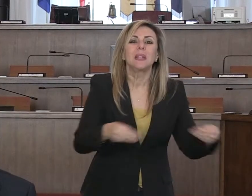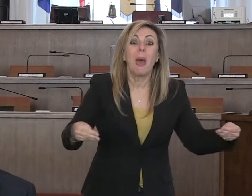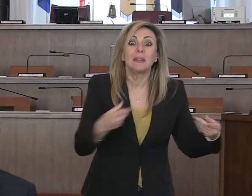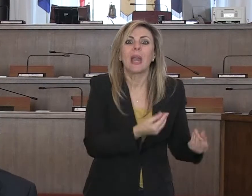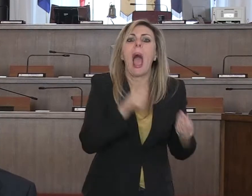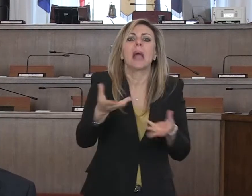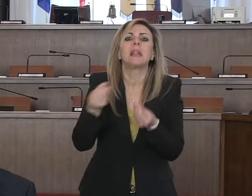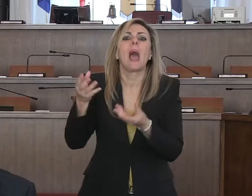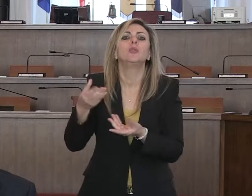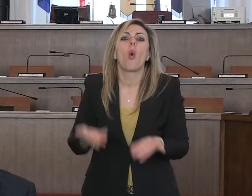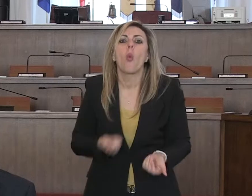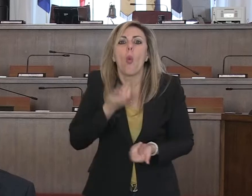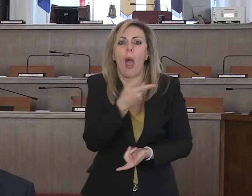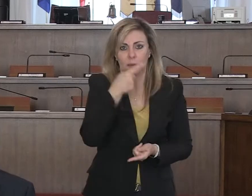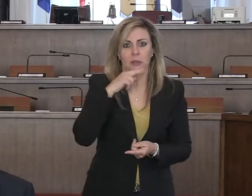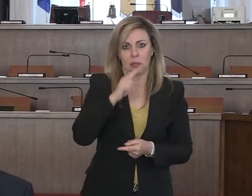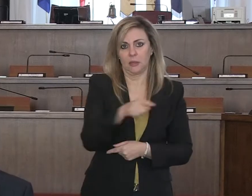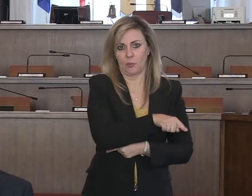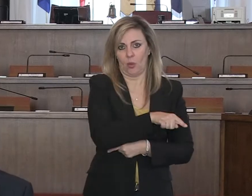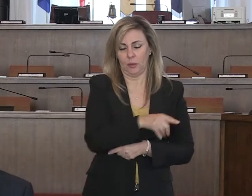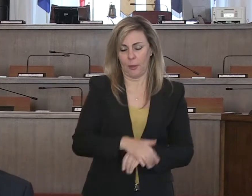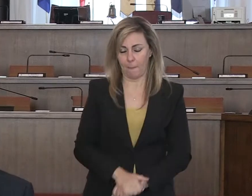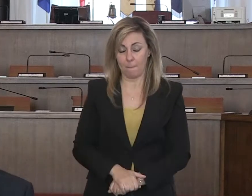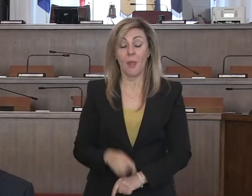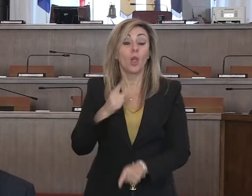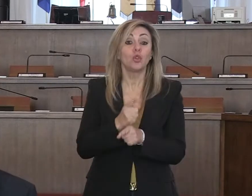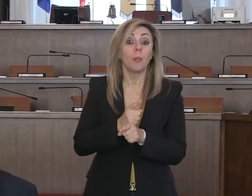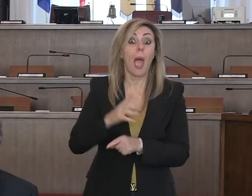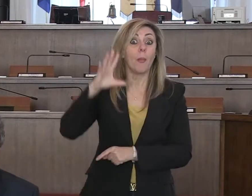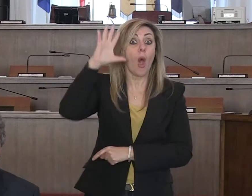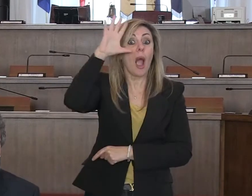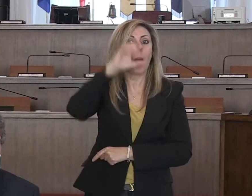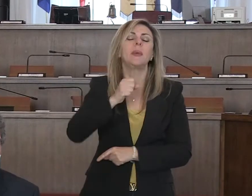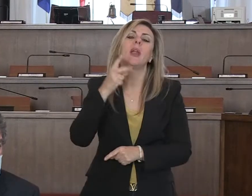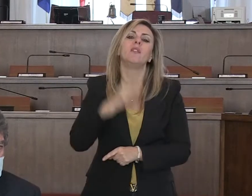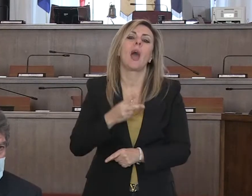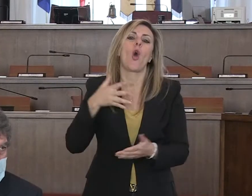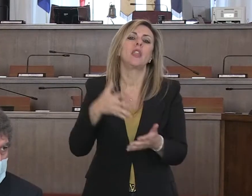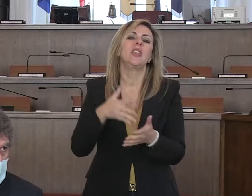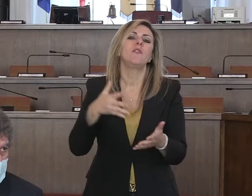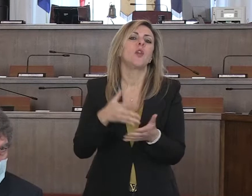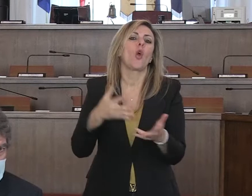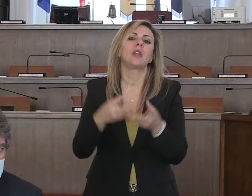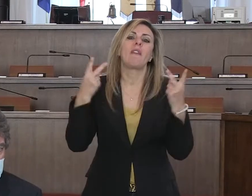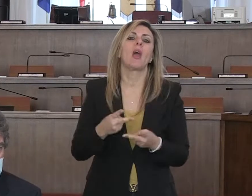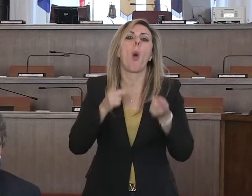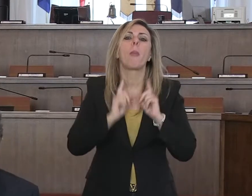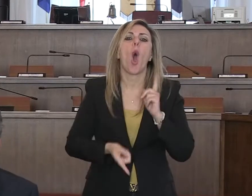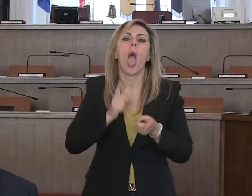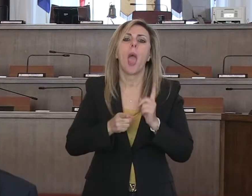Però dobbiamo tutti renderci conto che ci sono delle difficoltà oggettive, sarebbe troppo facile fare polemica,